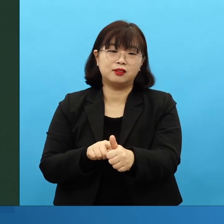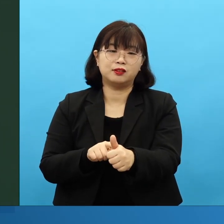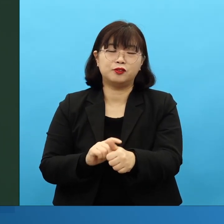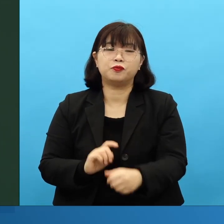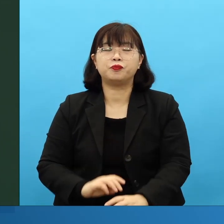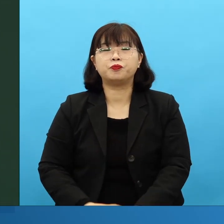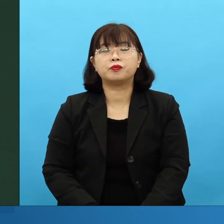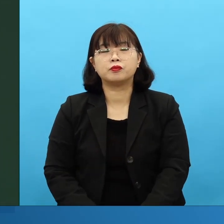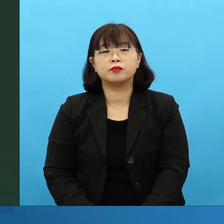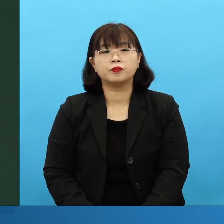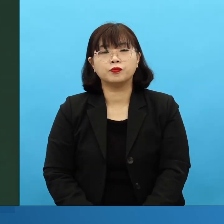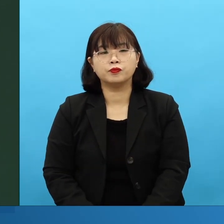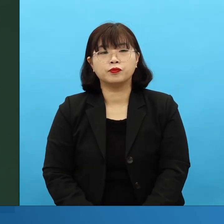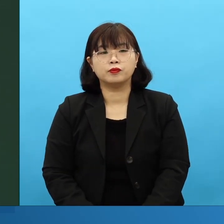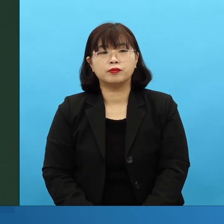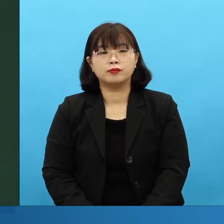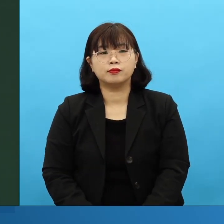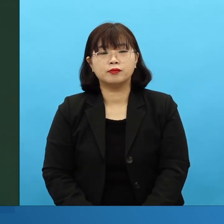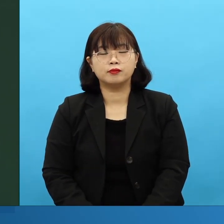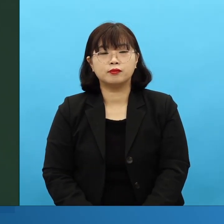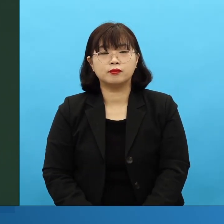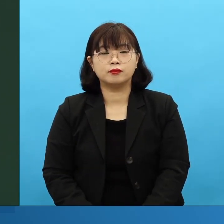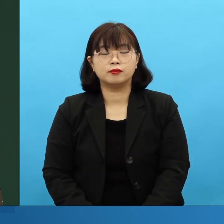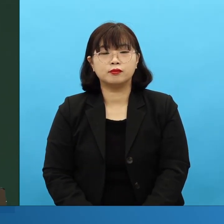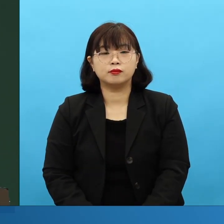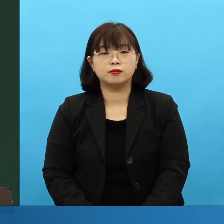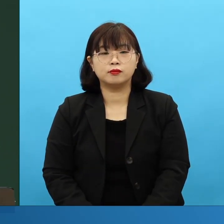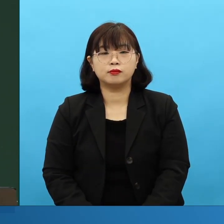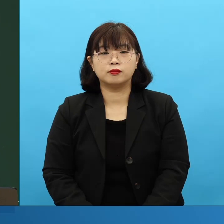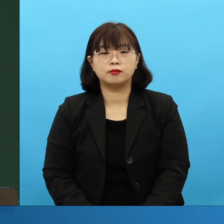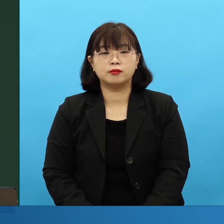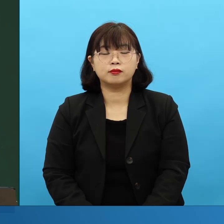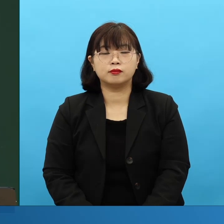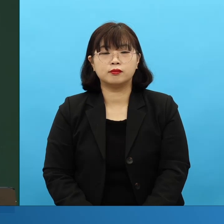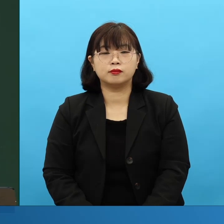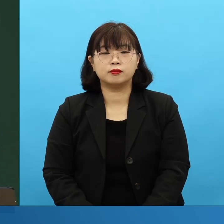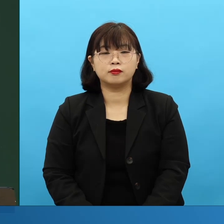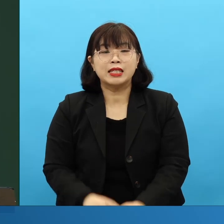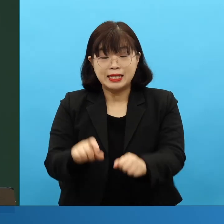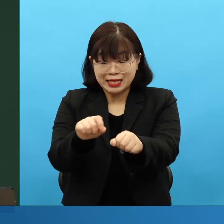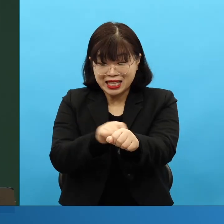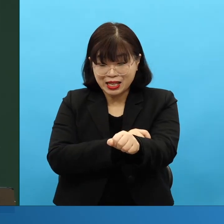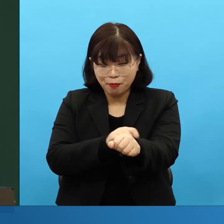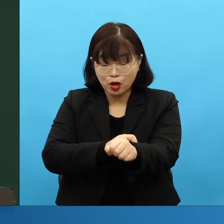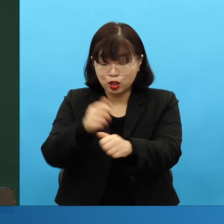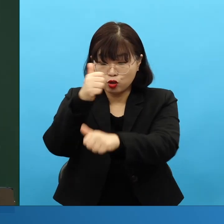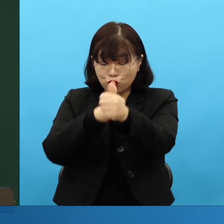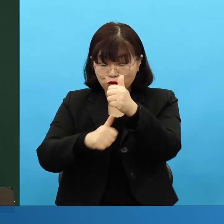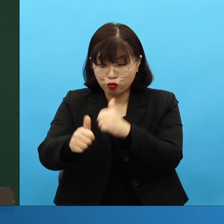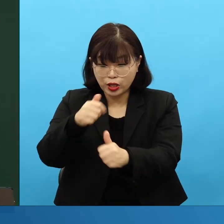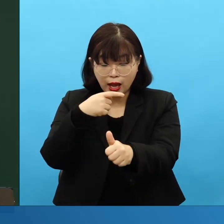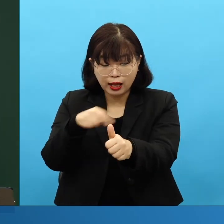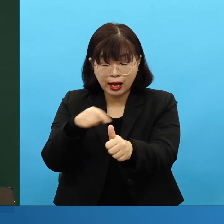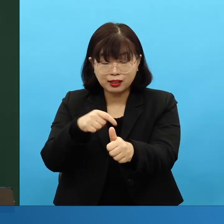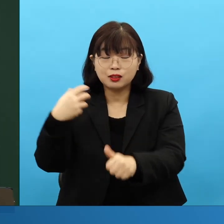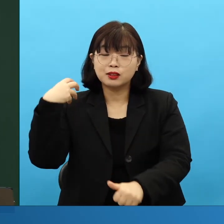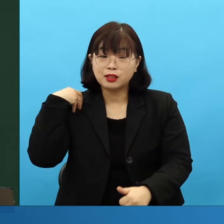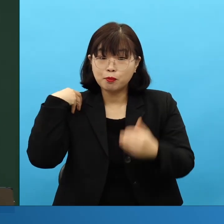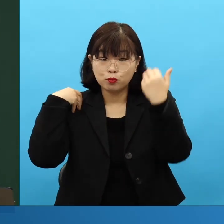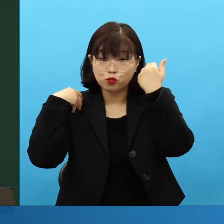사역자 가운데 오늘 우리 여성 산업인들의 사명이